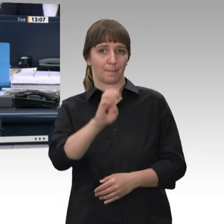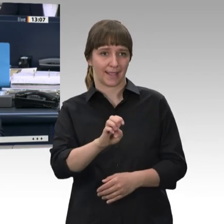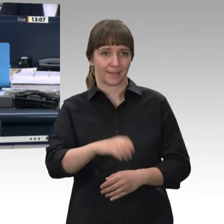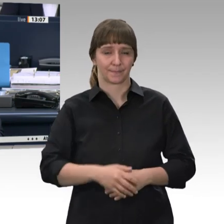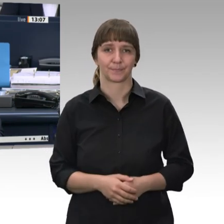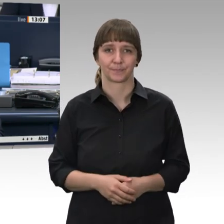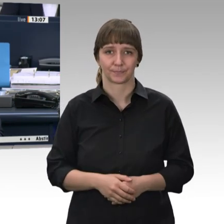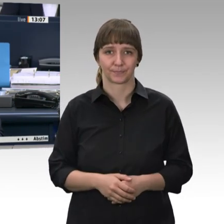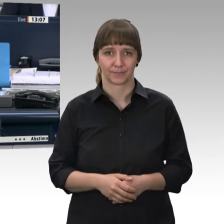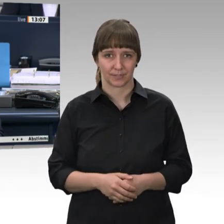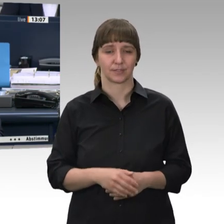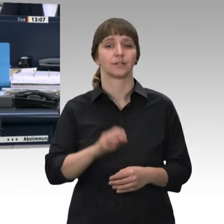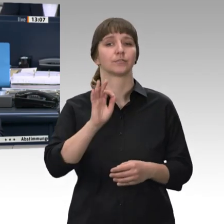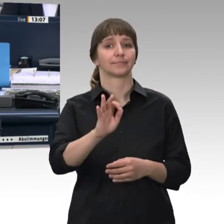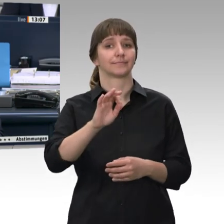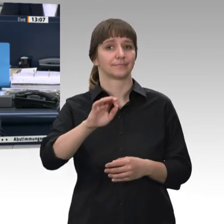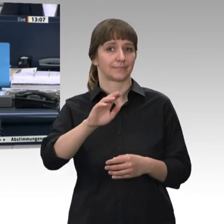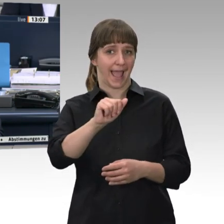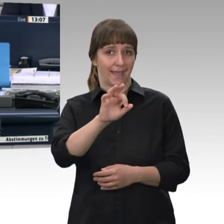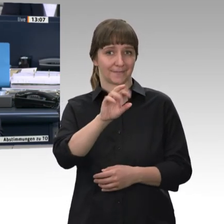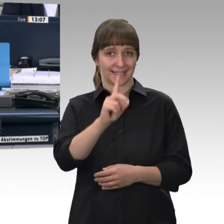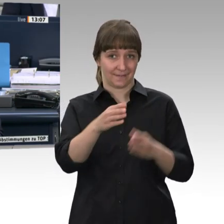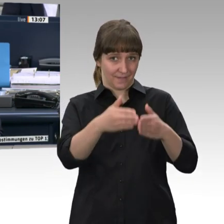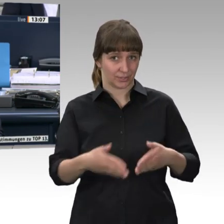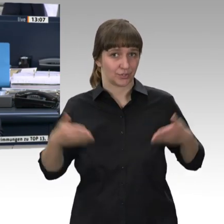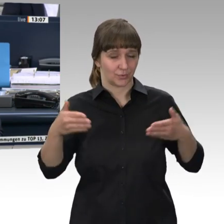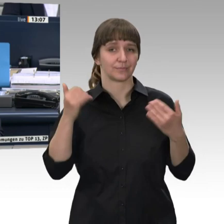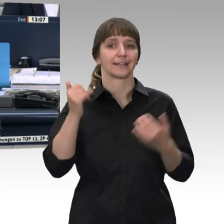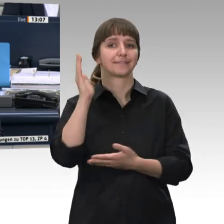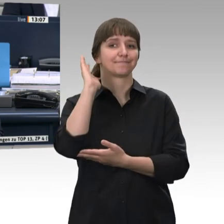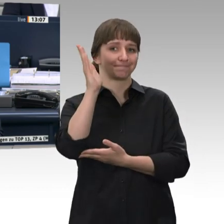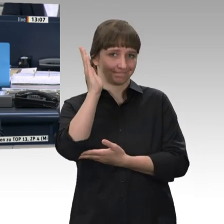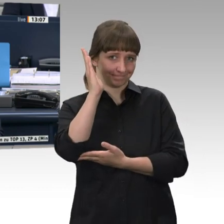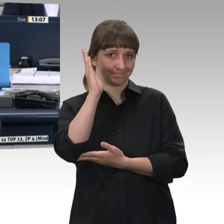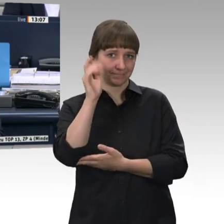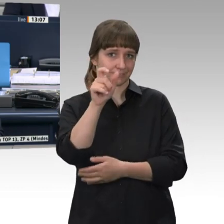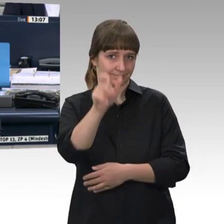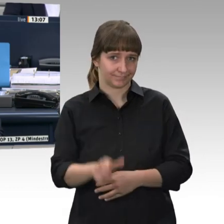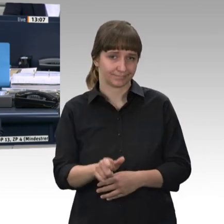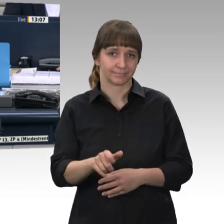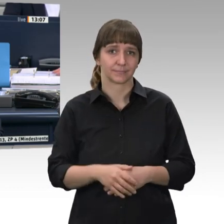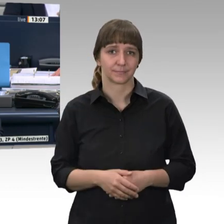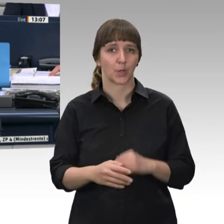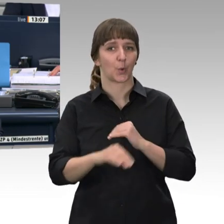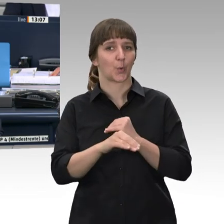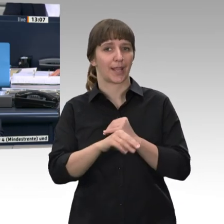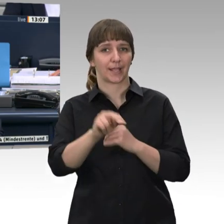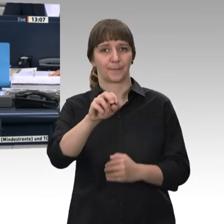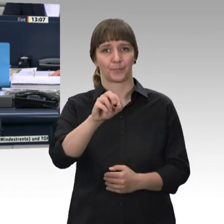Für die AfD-Fraktion hat als Nächstes das Wort der Kollege Norbert Kleinwichter.